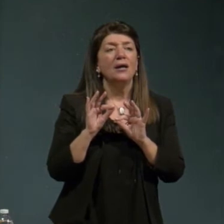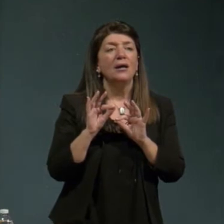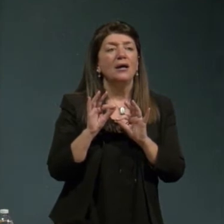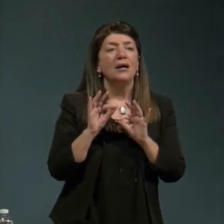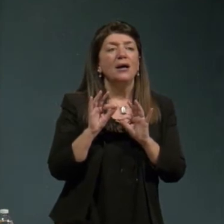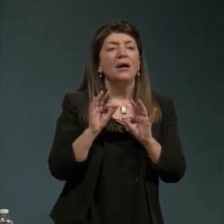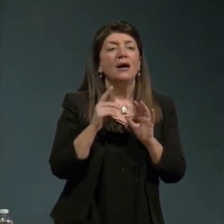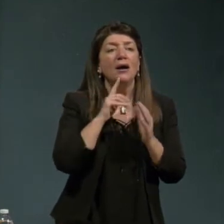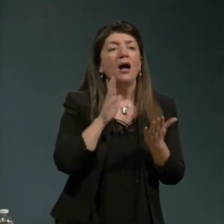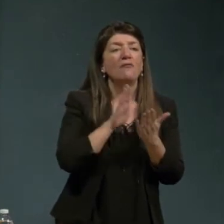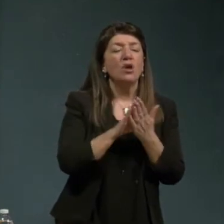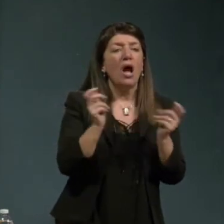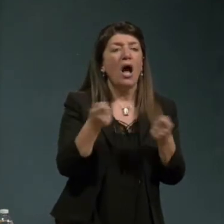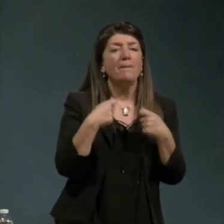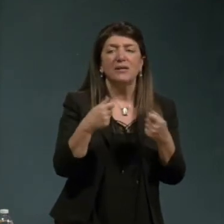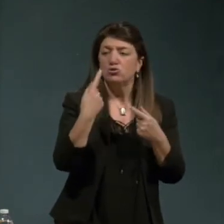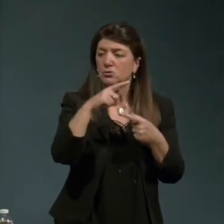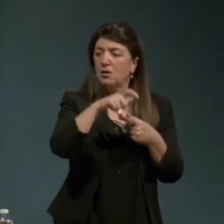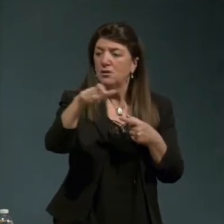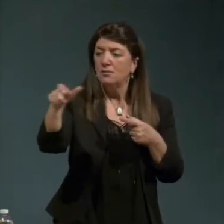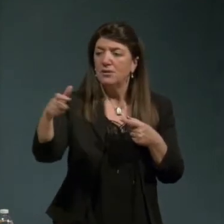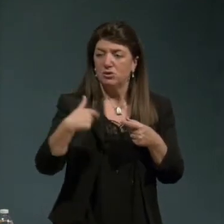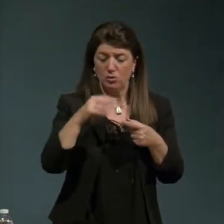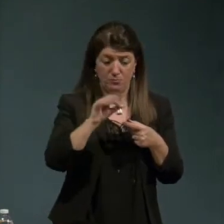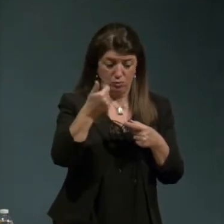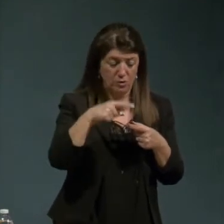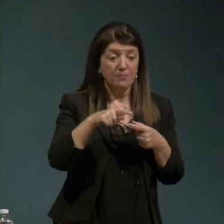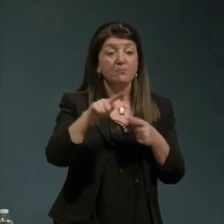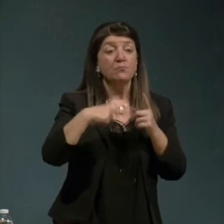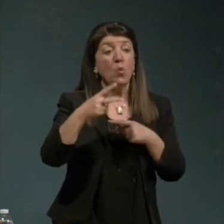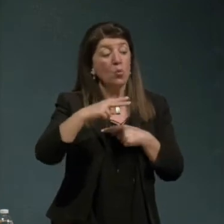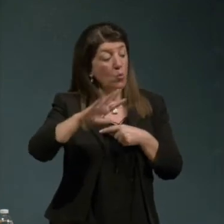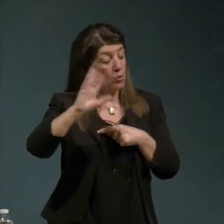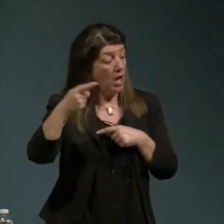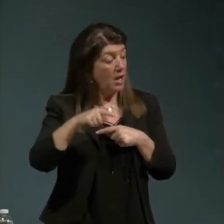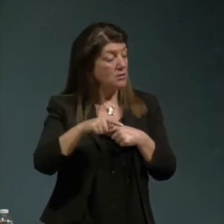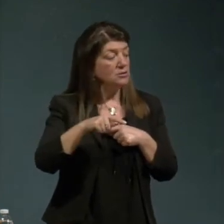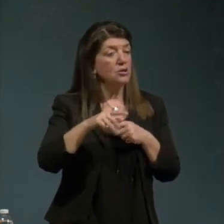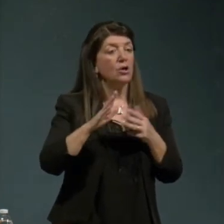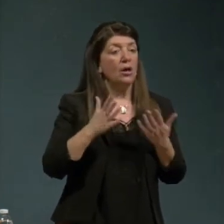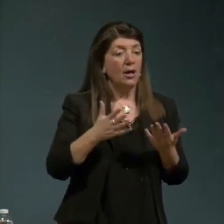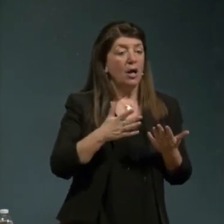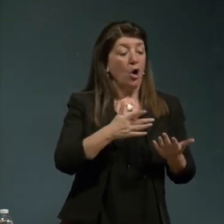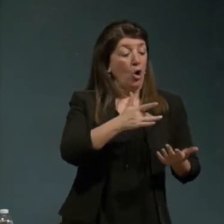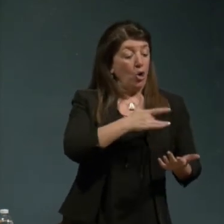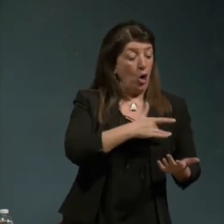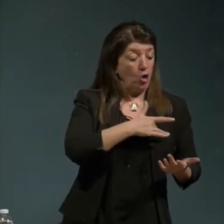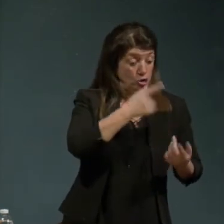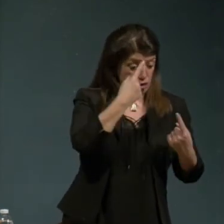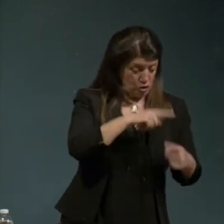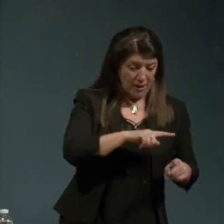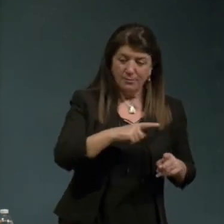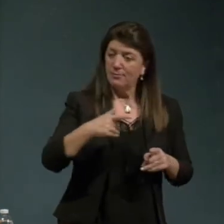'università ma l'altra cosa era lo consciente e inconsciente era di